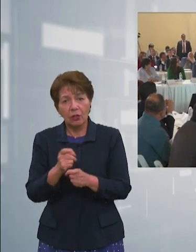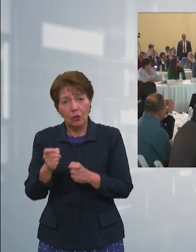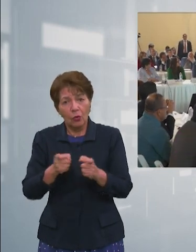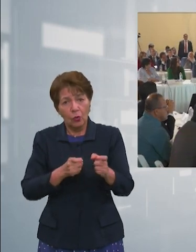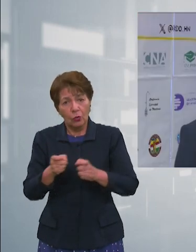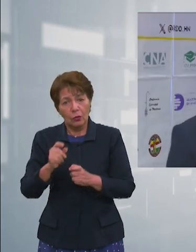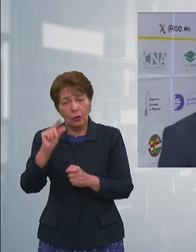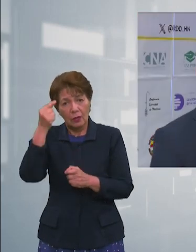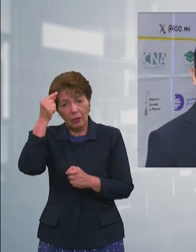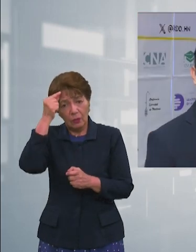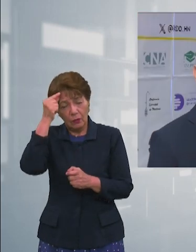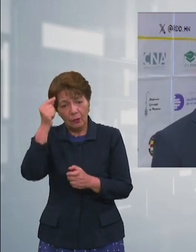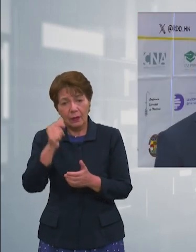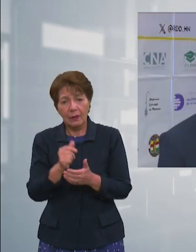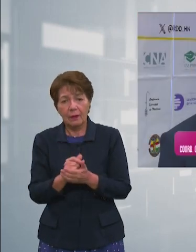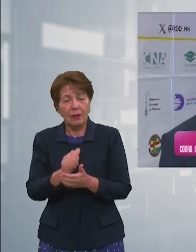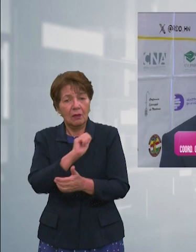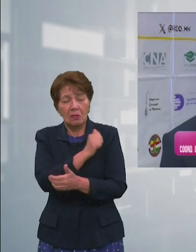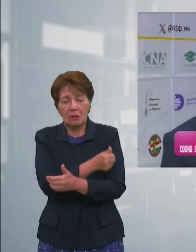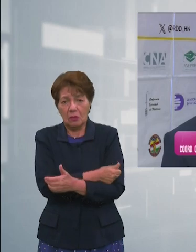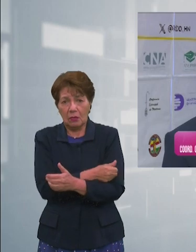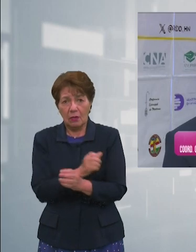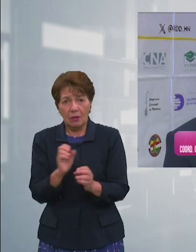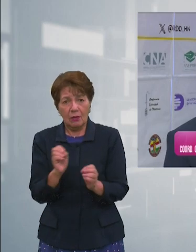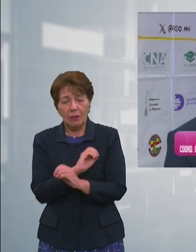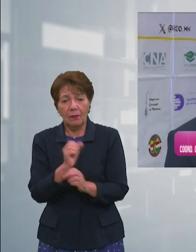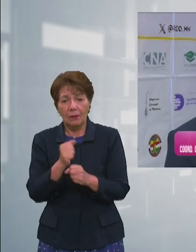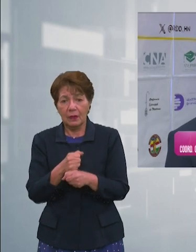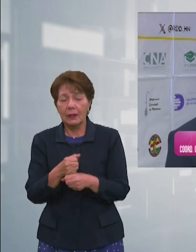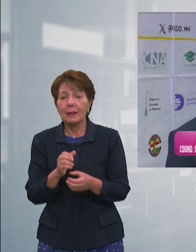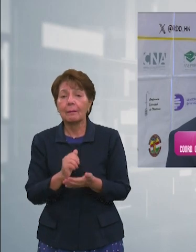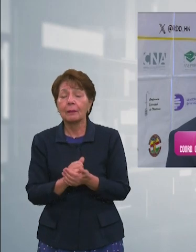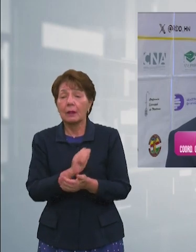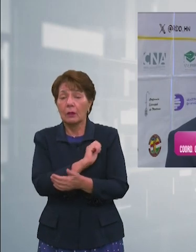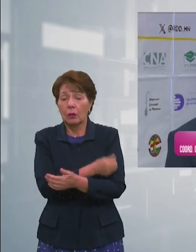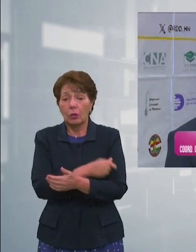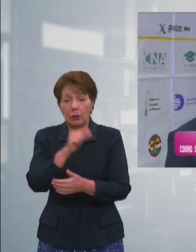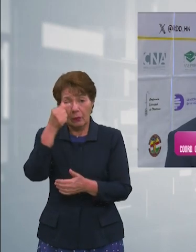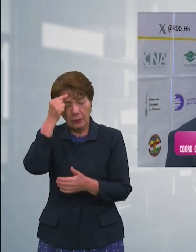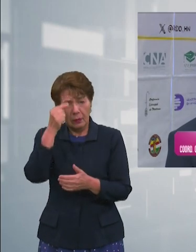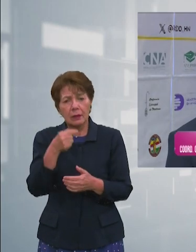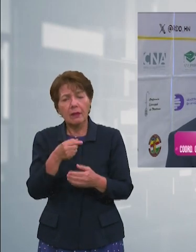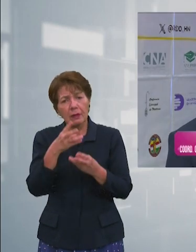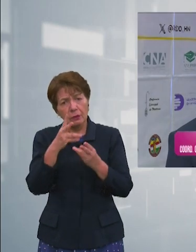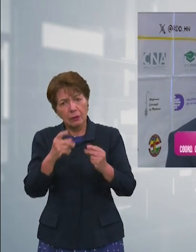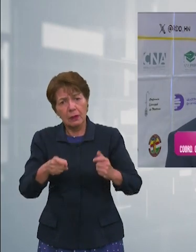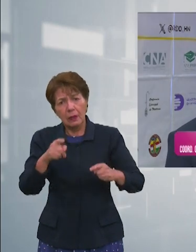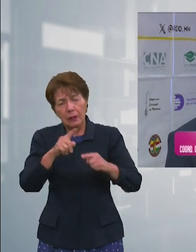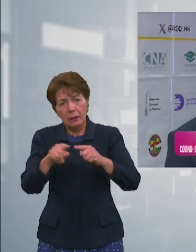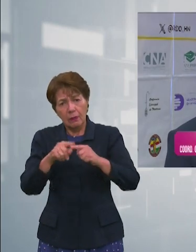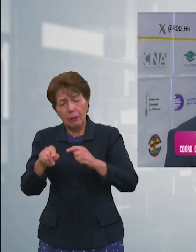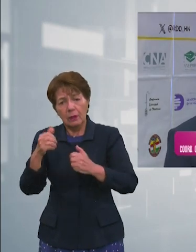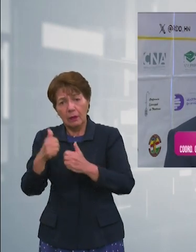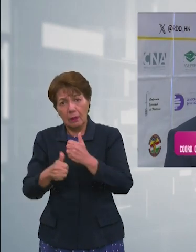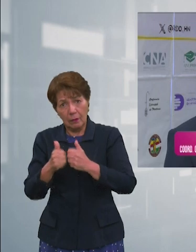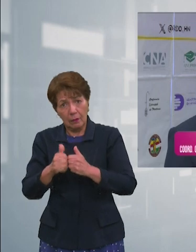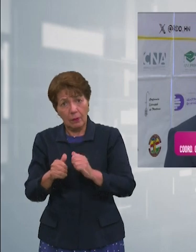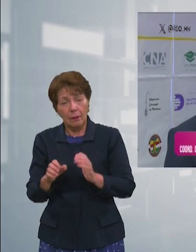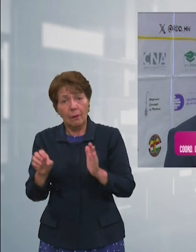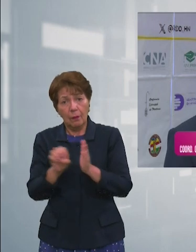El gobierno debe abordar las diferentes problemáticas evidentes del país hemos señalado aspectos como el de seguridad que creo que más allá